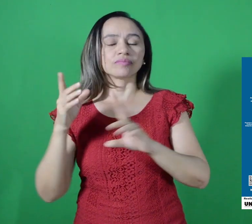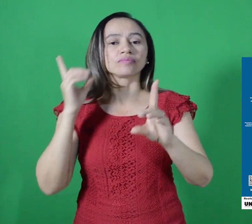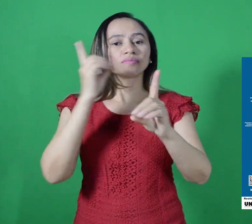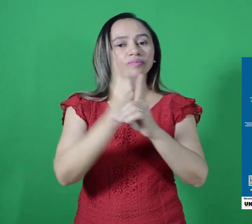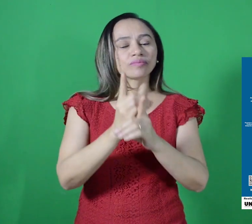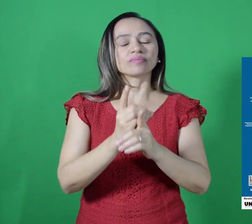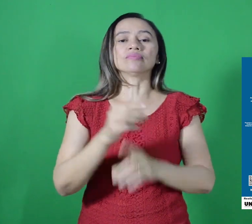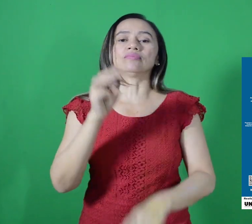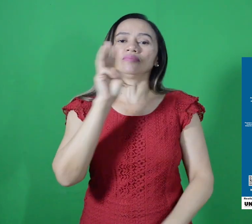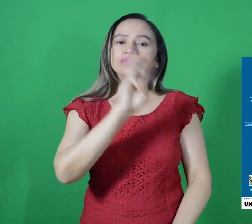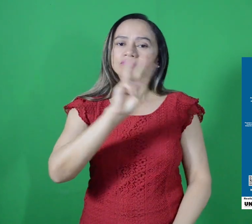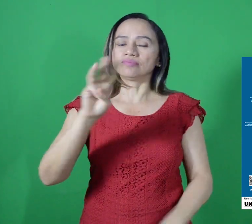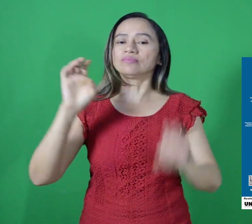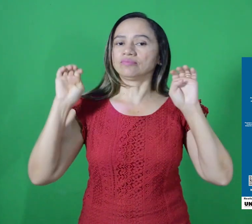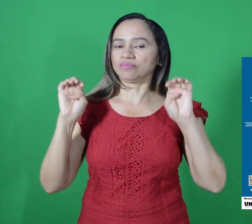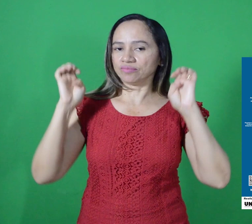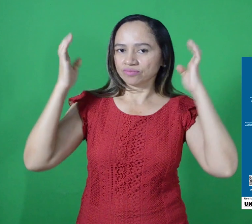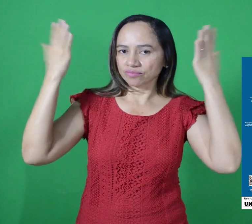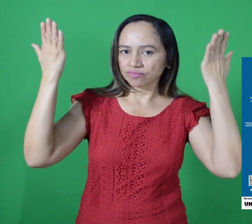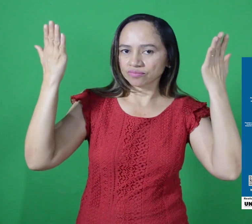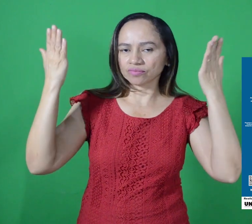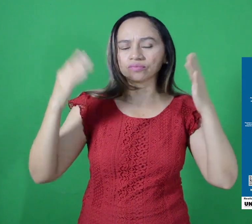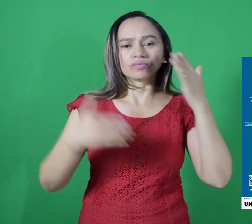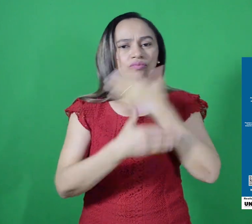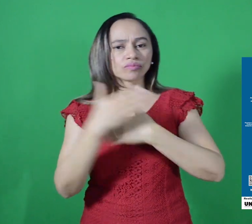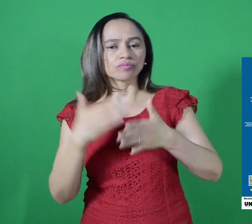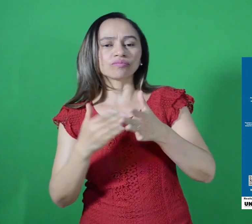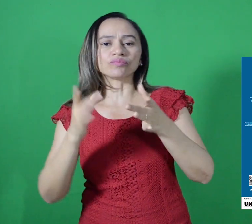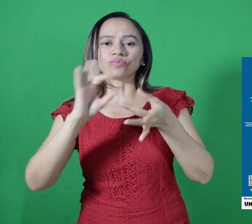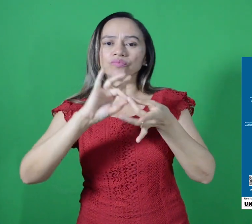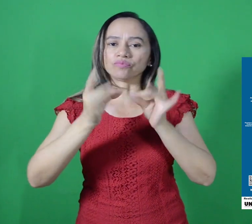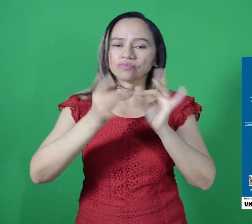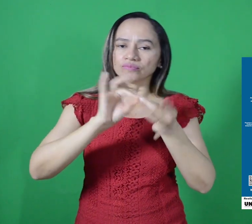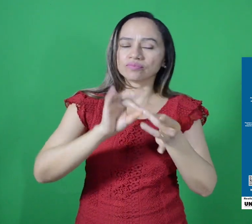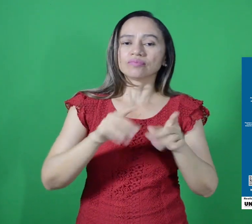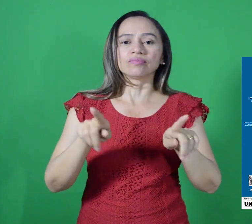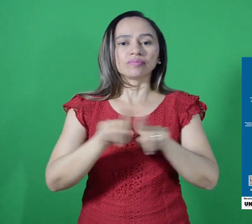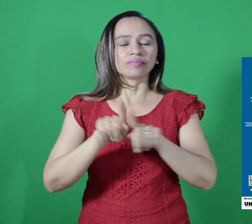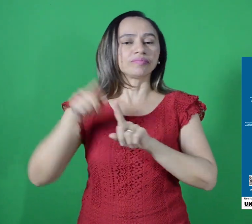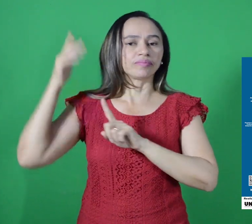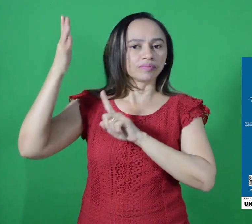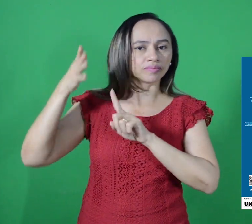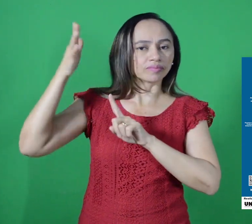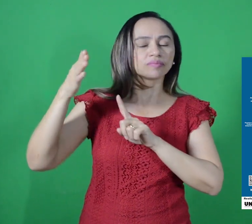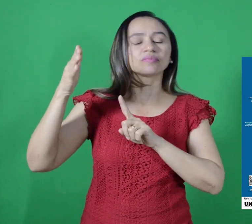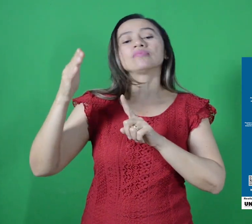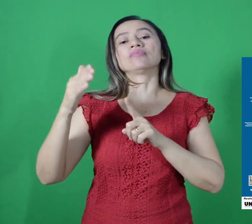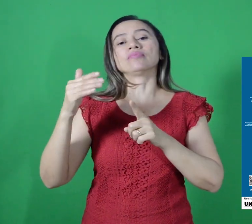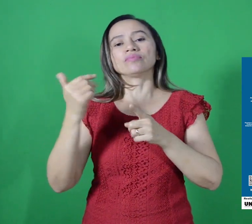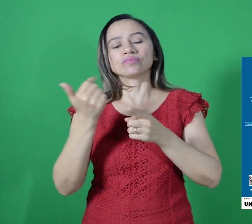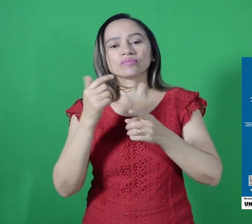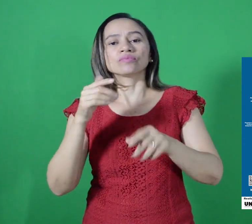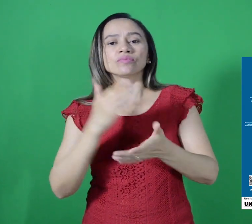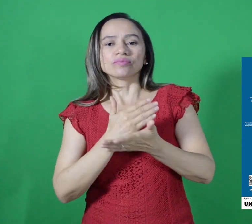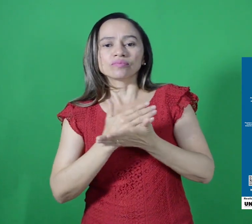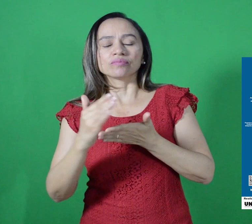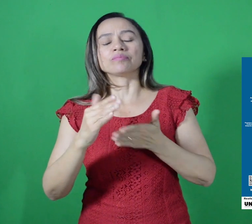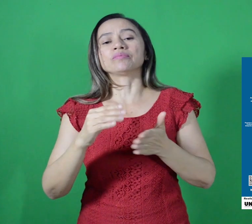escolhida. Os links das palestras serão disponibilizados na página do evento. Todas as